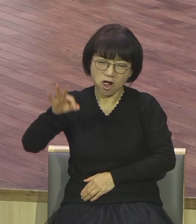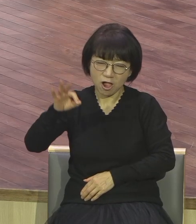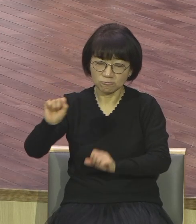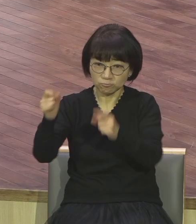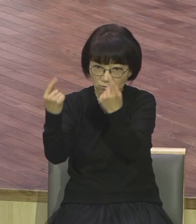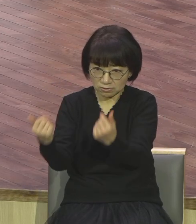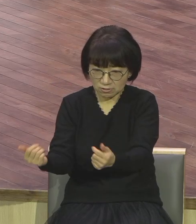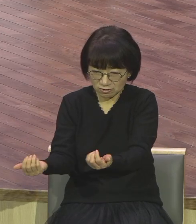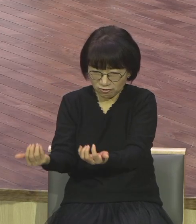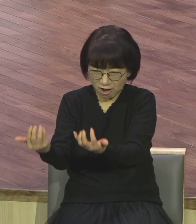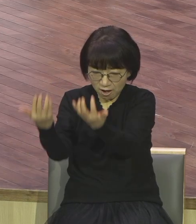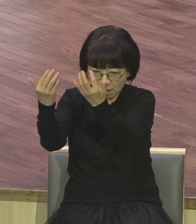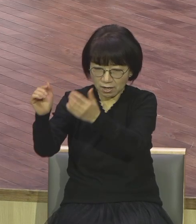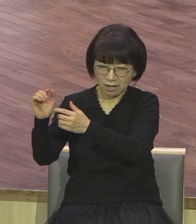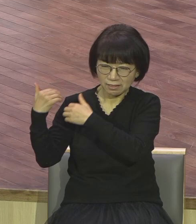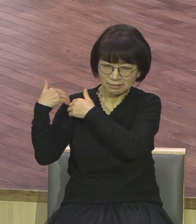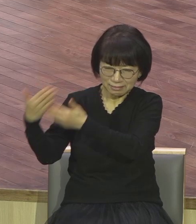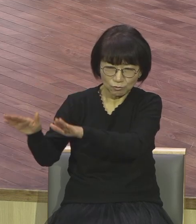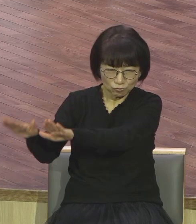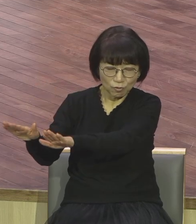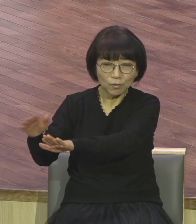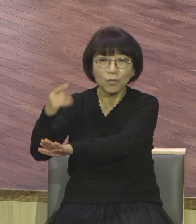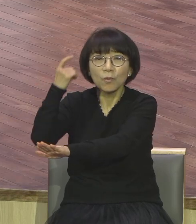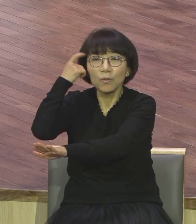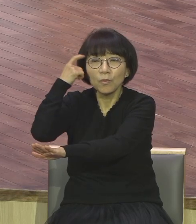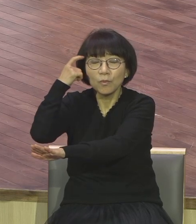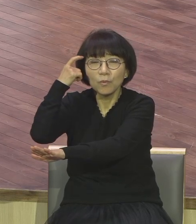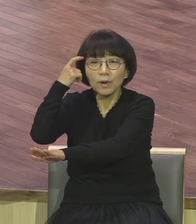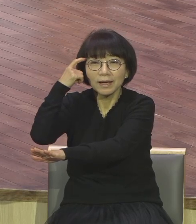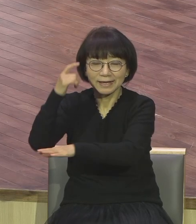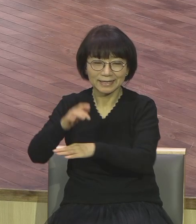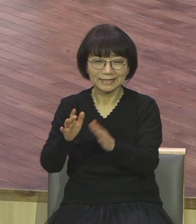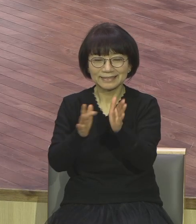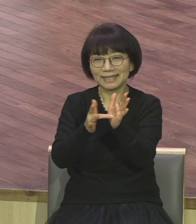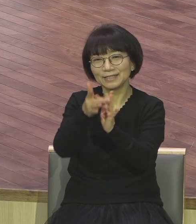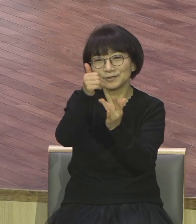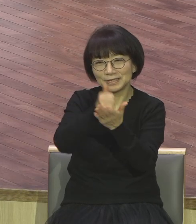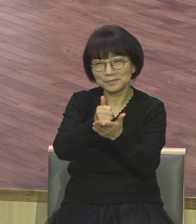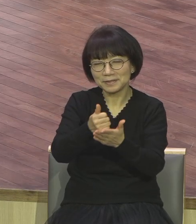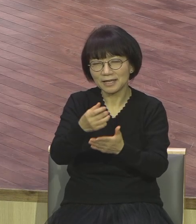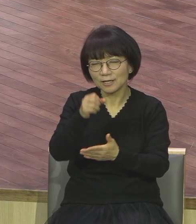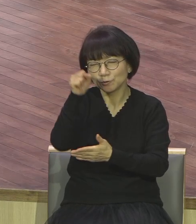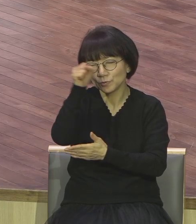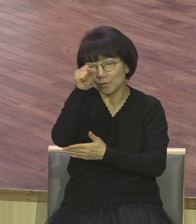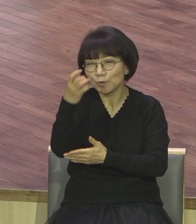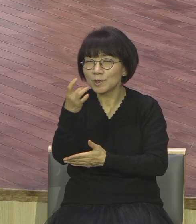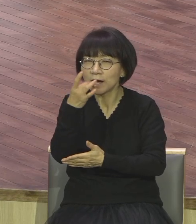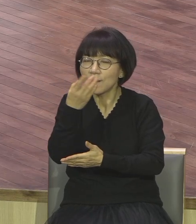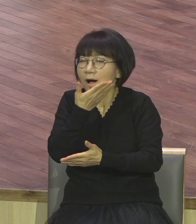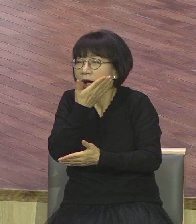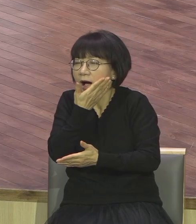우선적으로 예수님께서 알곡을 너무나 사랑하기 때문에 알곡을 너무 사랑해서 가라지 그냥 놔두라